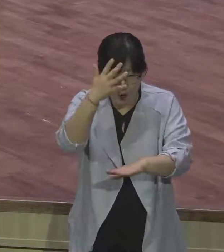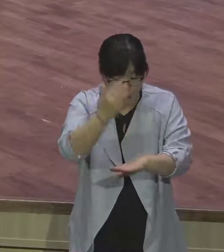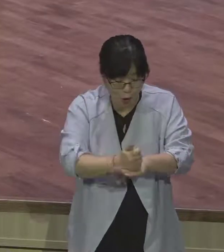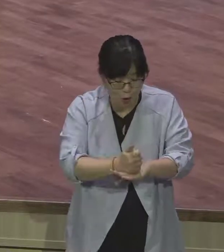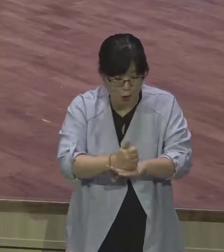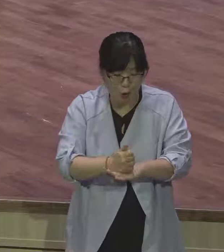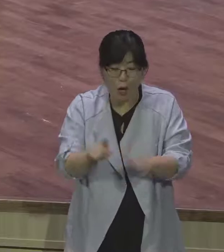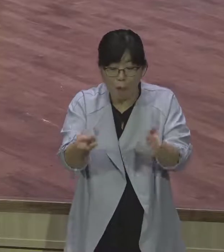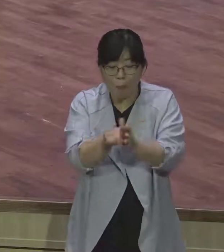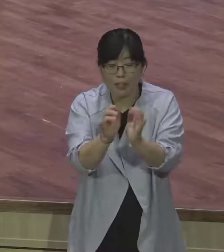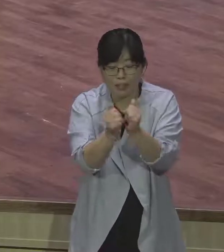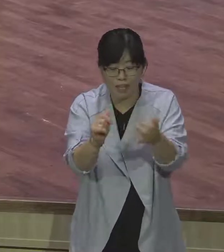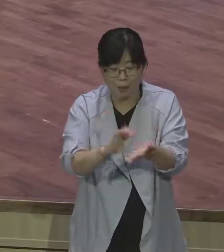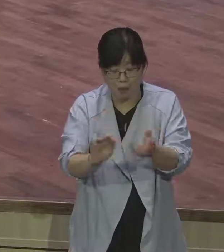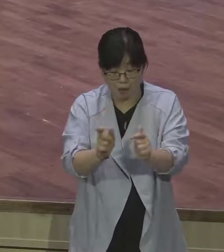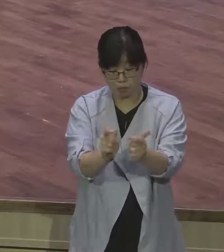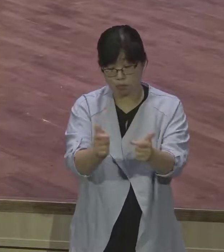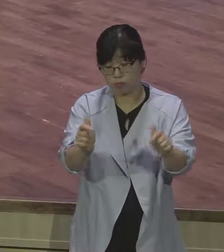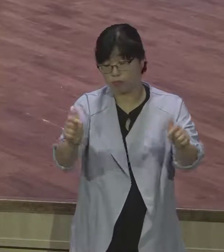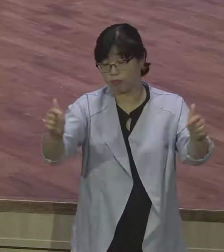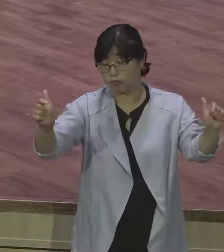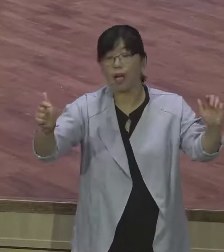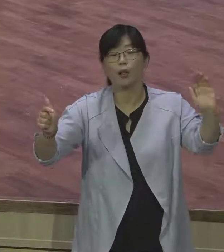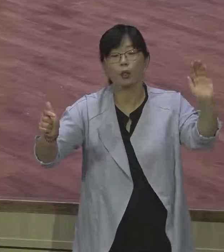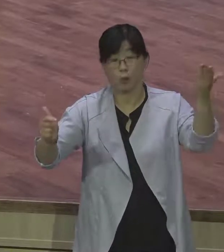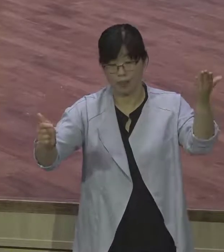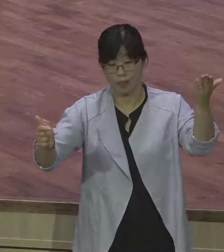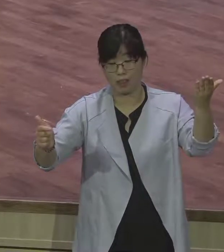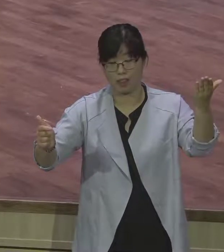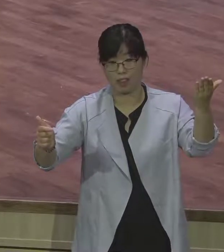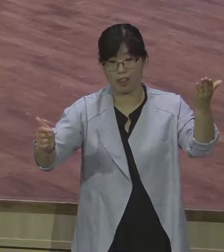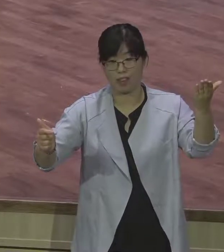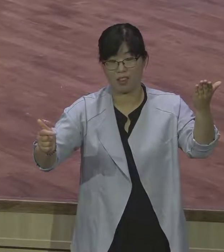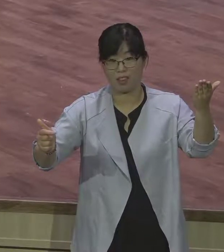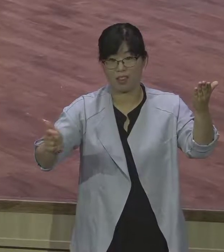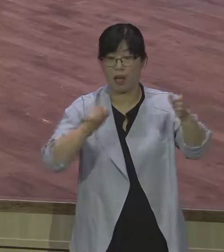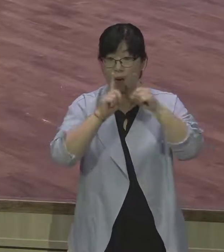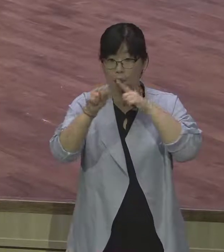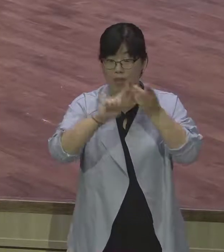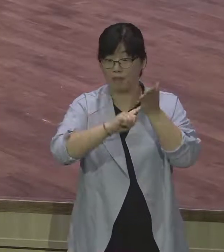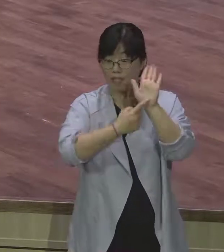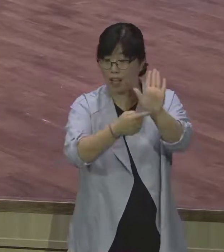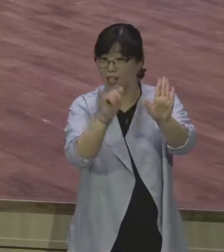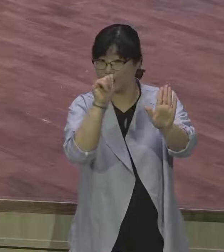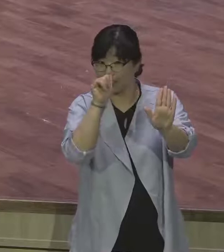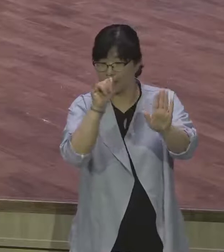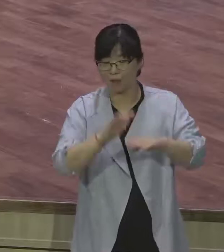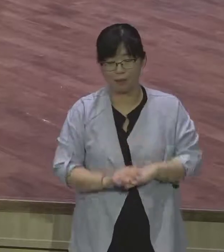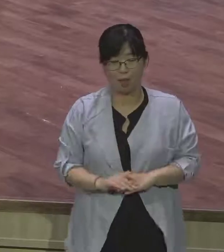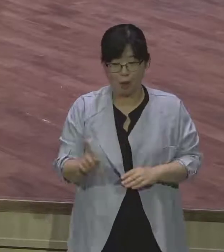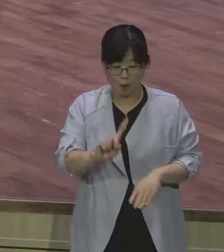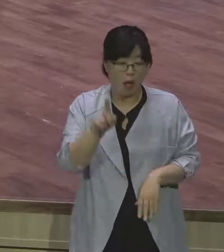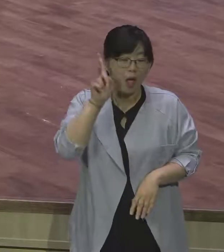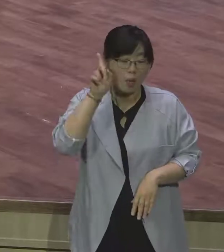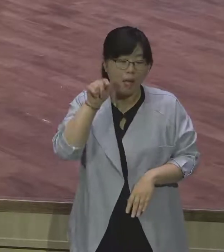매일 모이는 거야. 초대교회가 매일 모여서 서로 교제하고 떡을 떼고 말씀 보고 기도하고